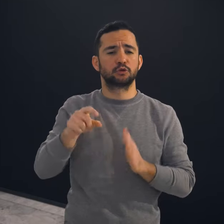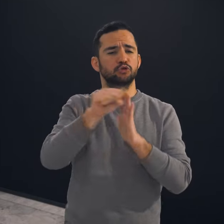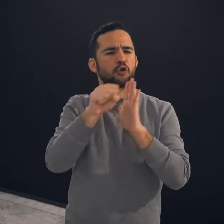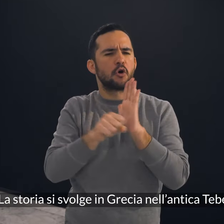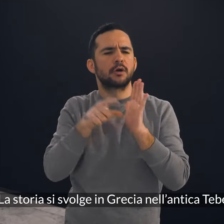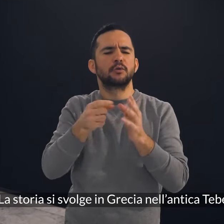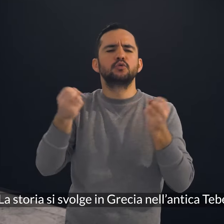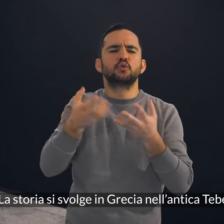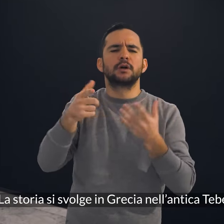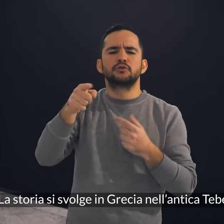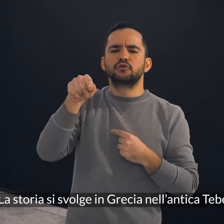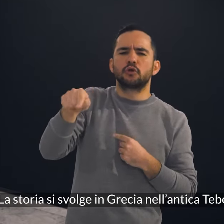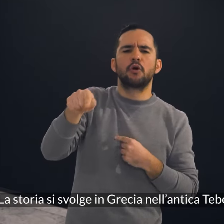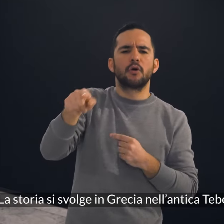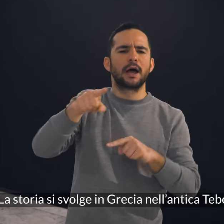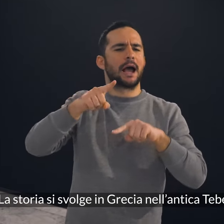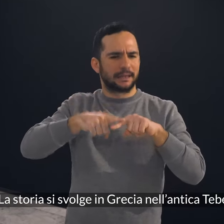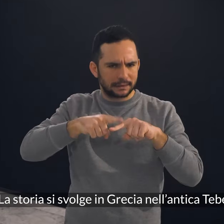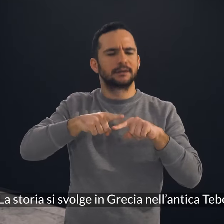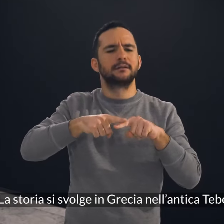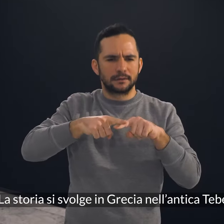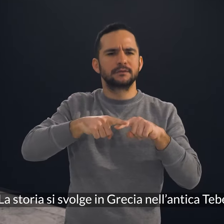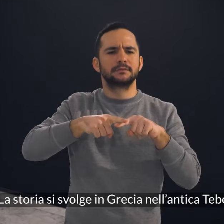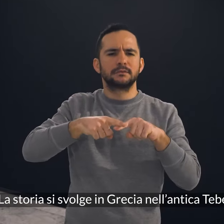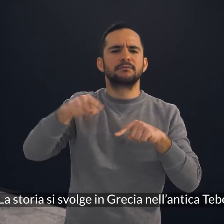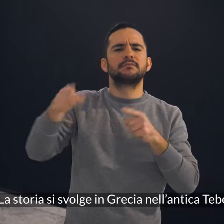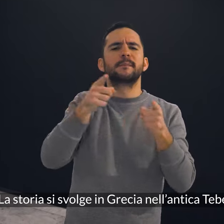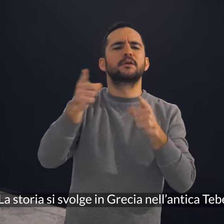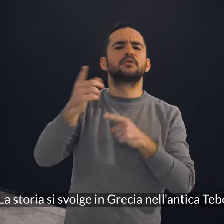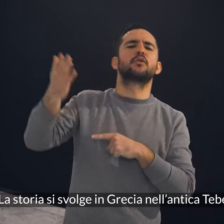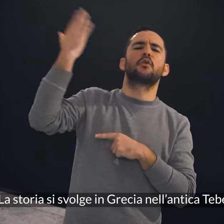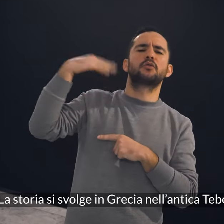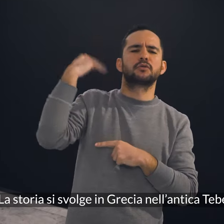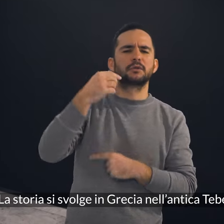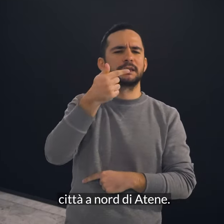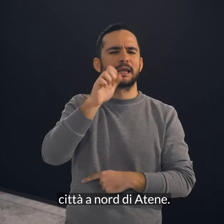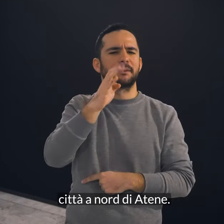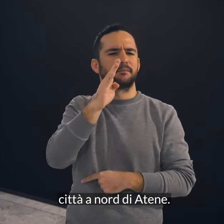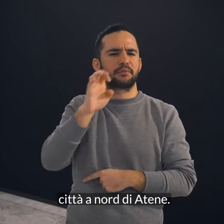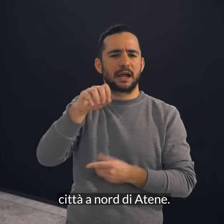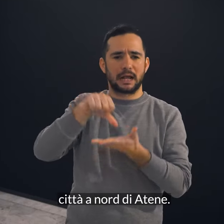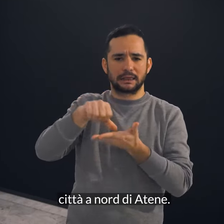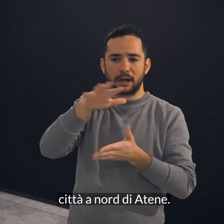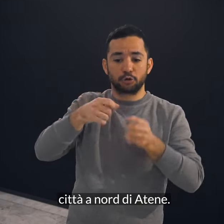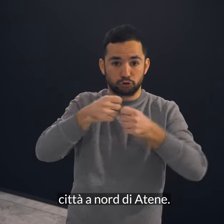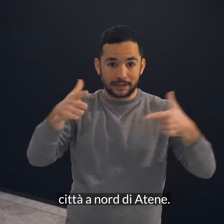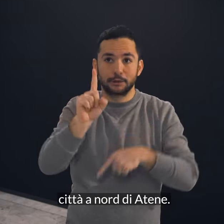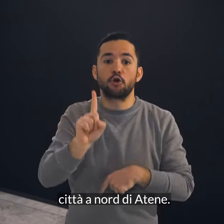La storia si svolge in Grecia, nell'antica Tebe, città a nord di